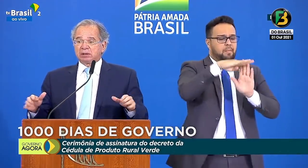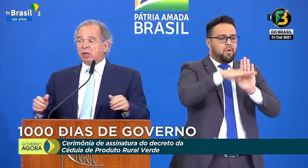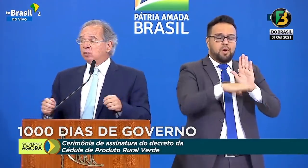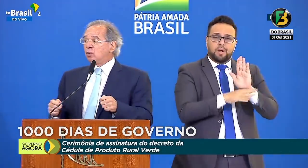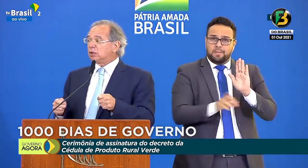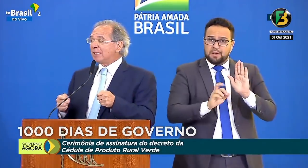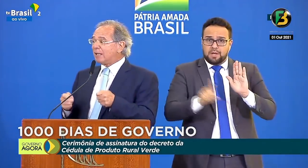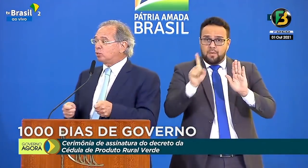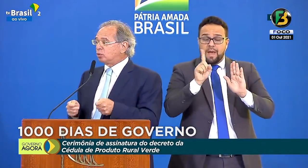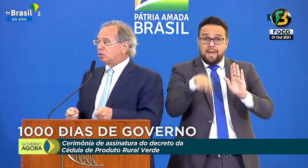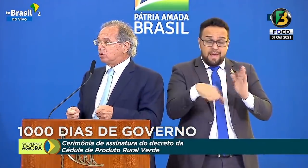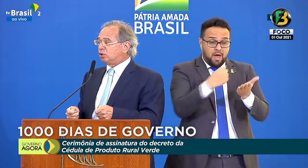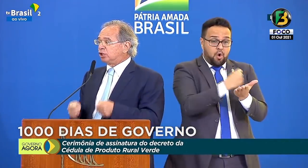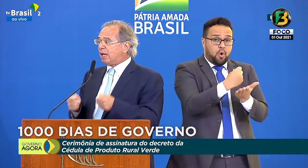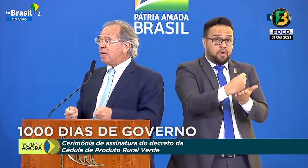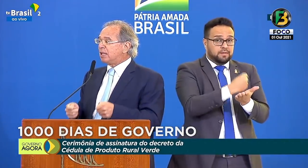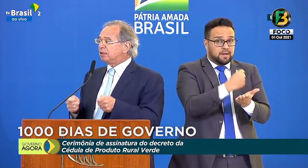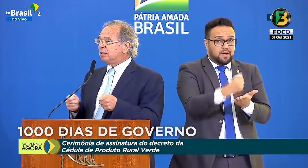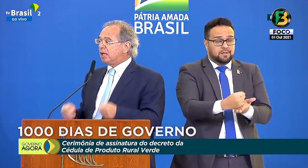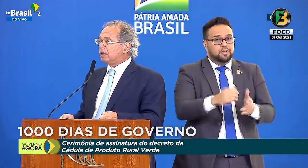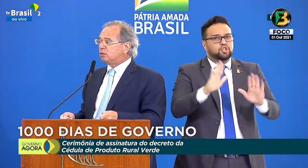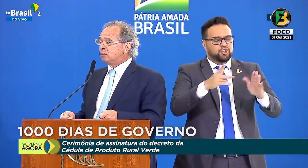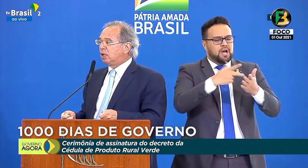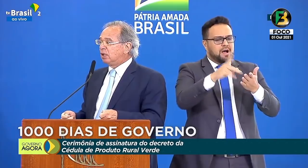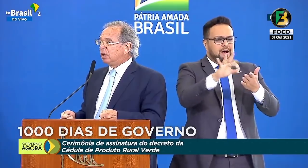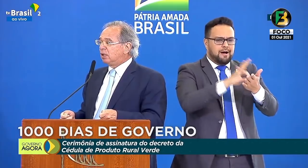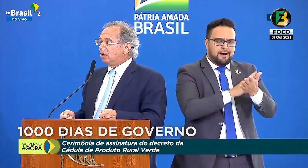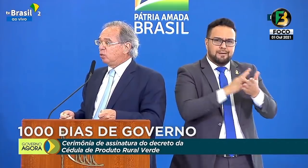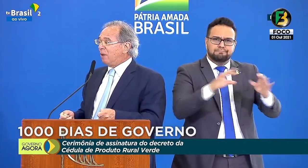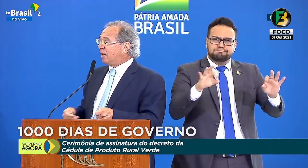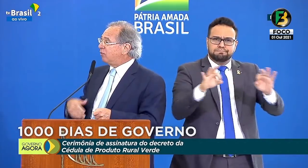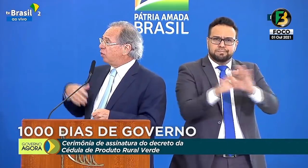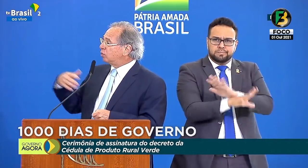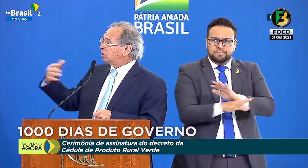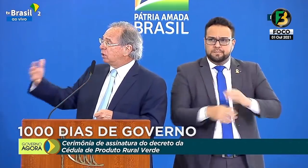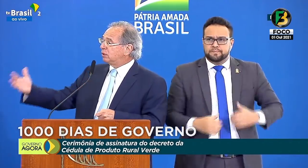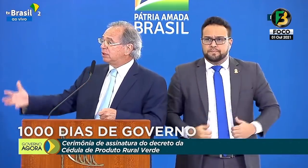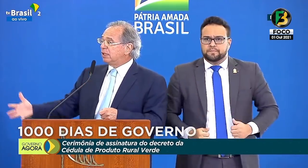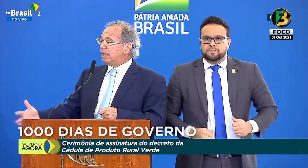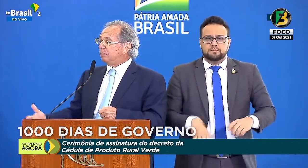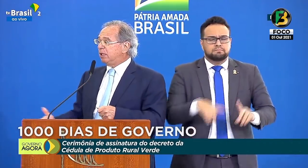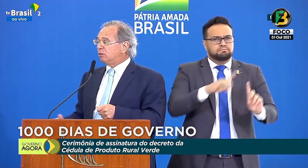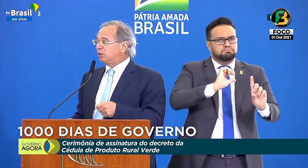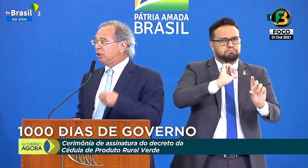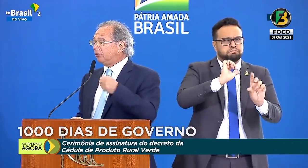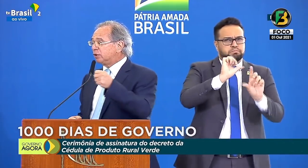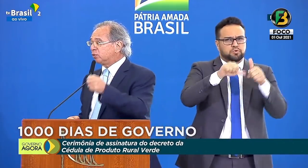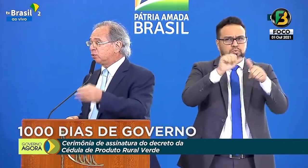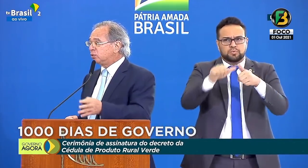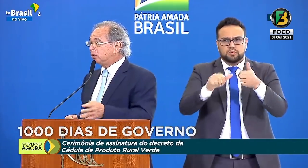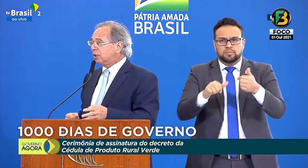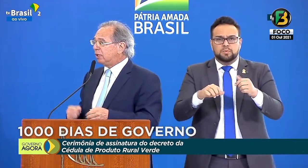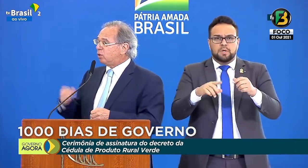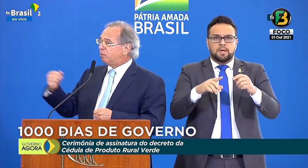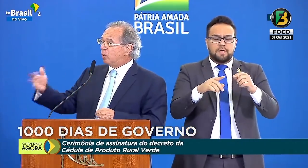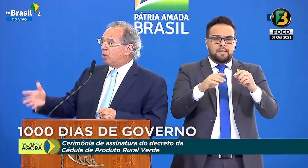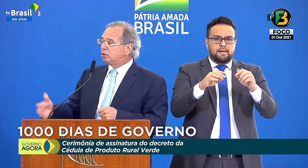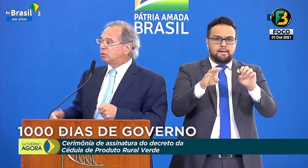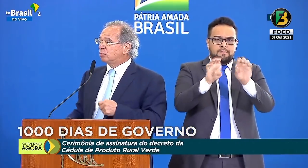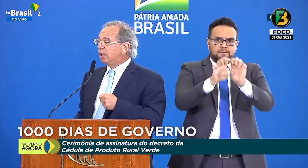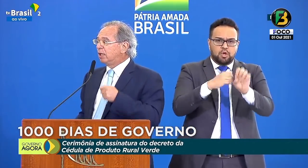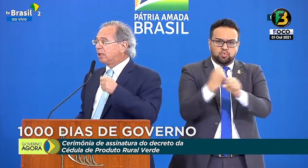são contratos já assinados, uma revolução em saneamento, em infraestrutura,